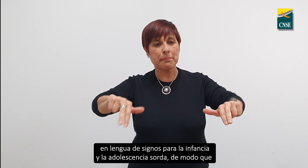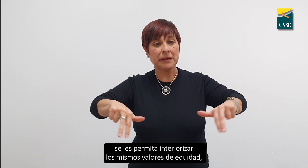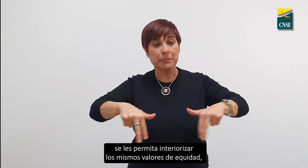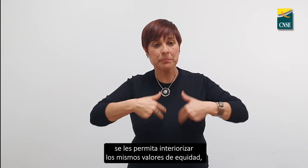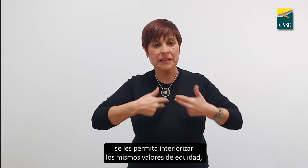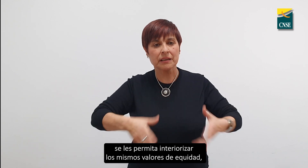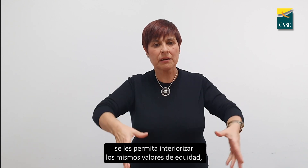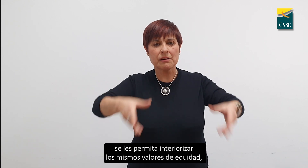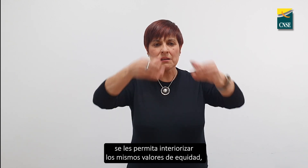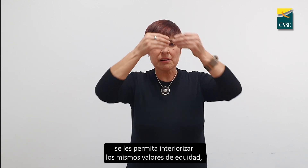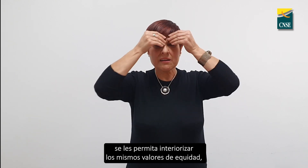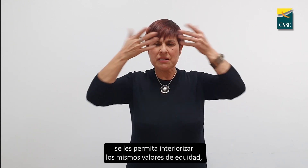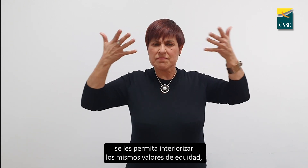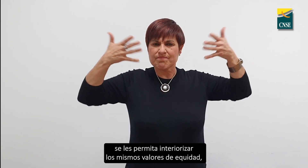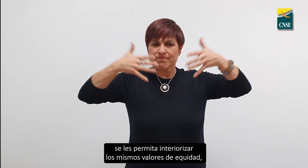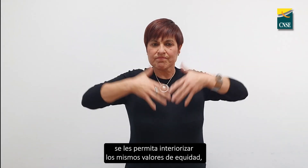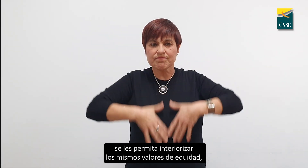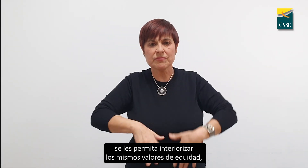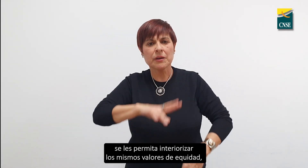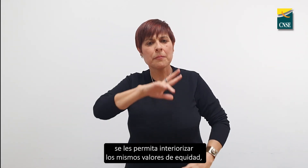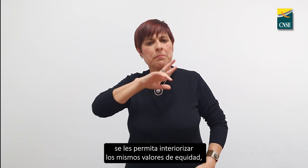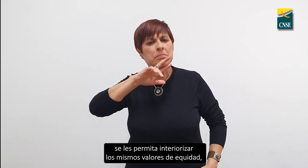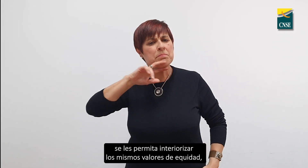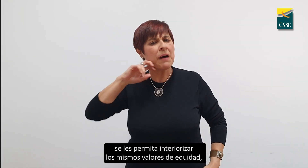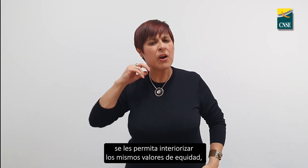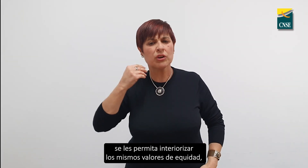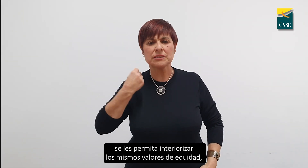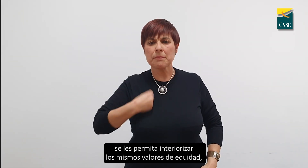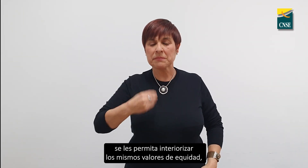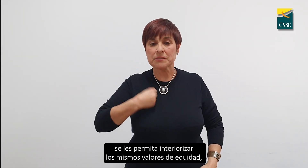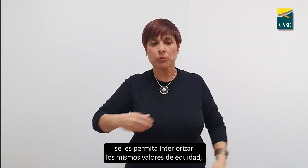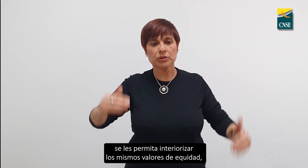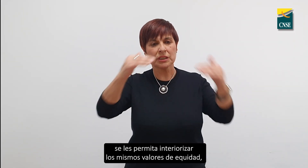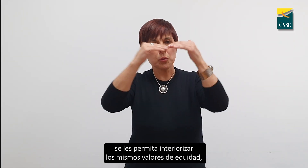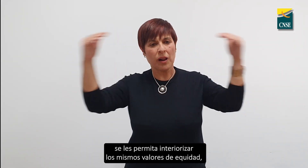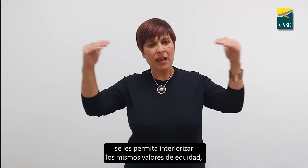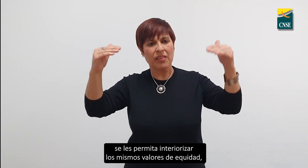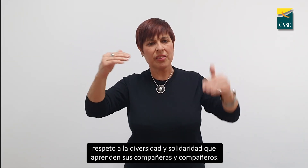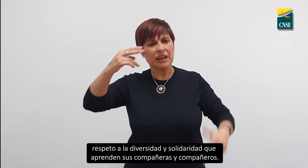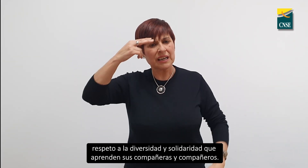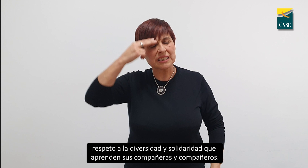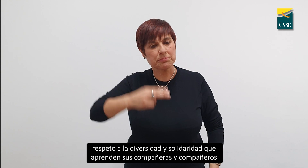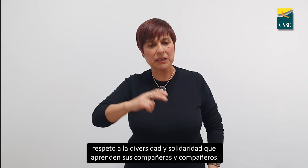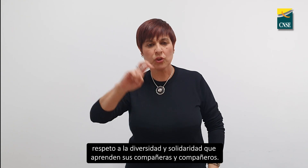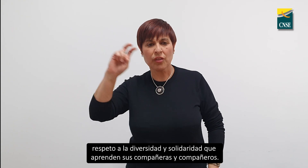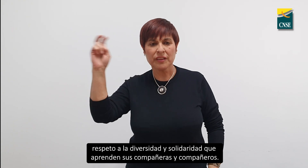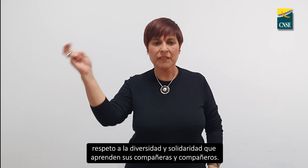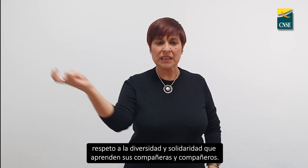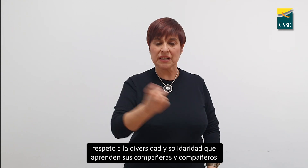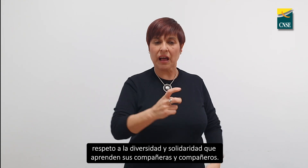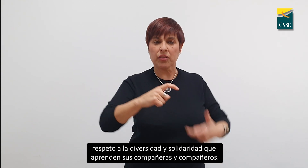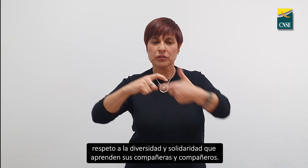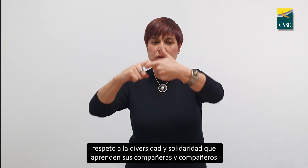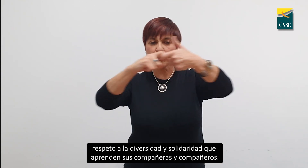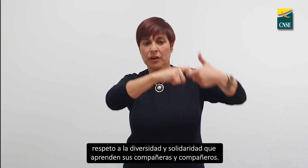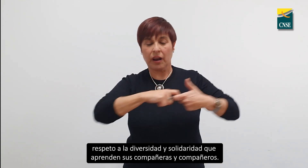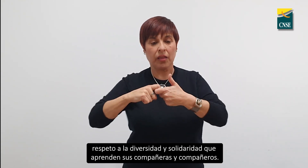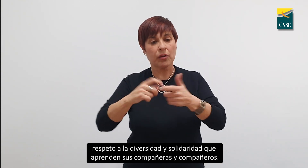de modo que se les permita interiorizar los mismos valores de equidad, respeto a la diversidad y solidaridad que